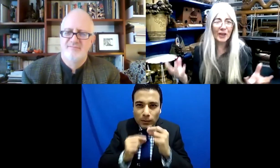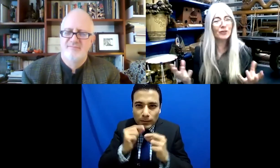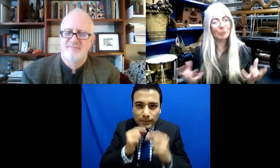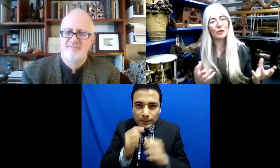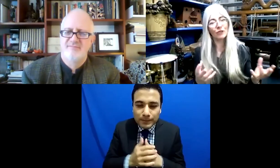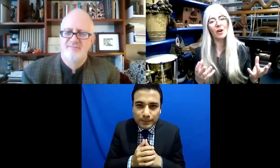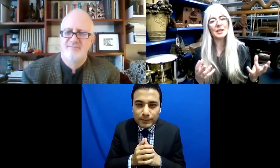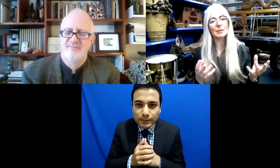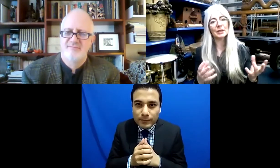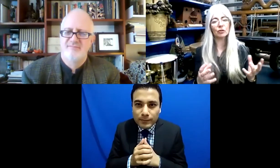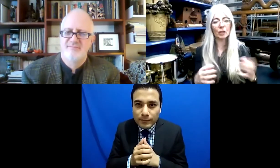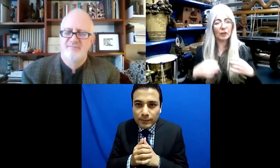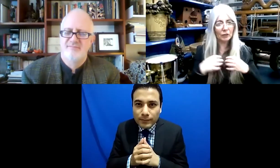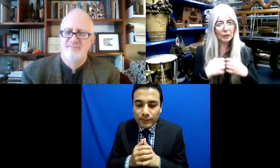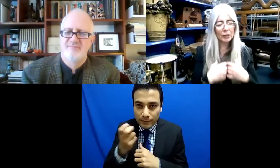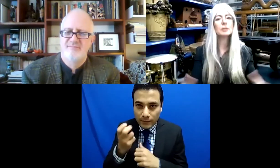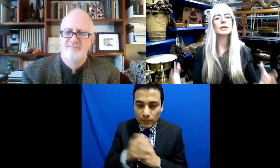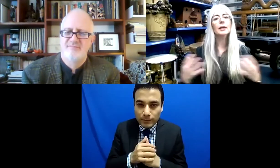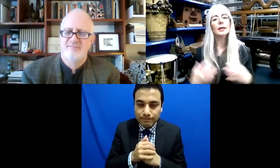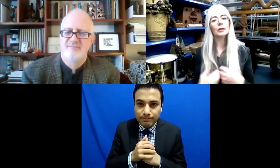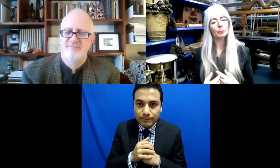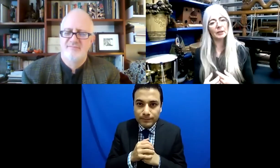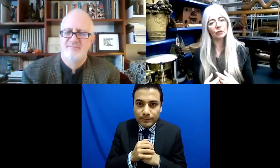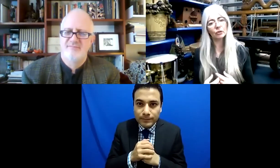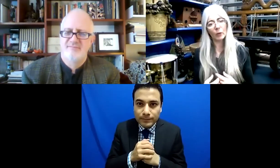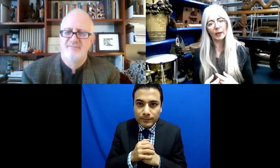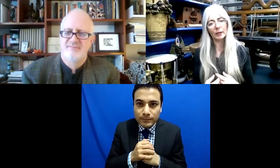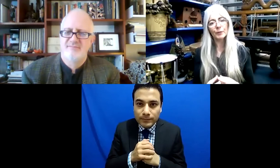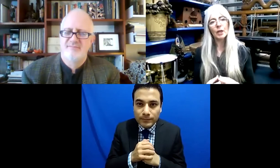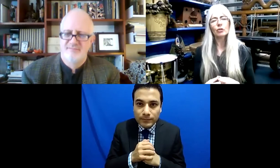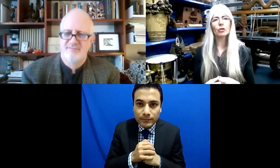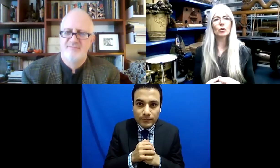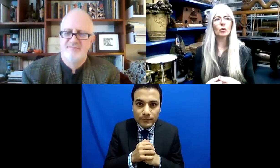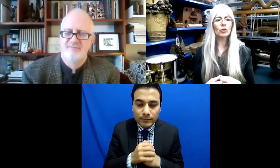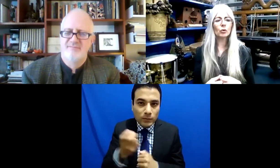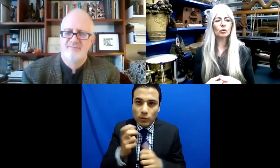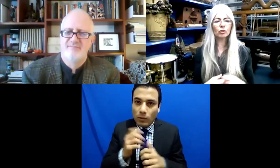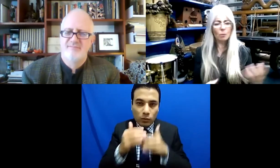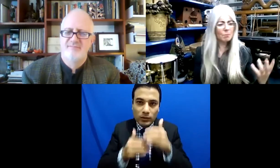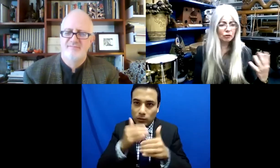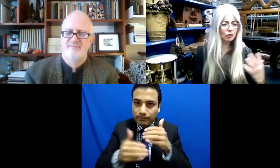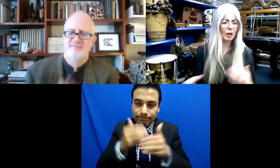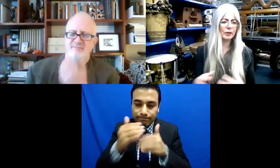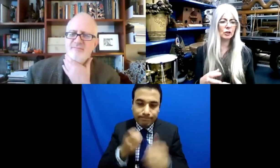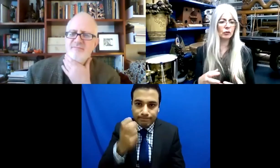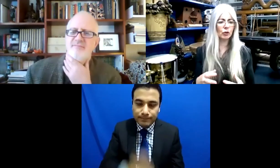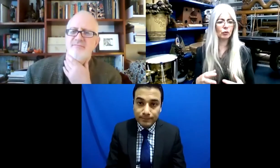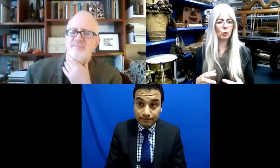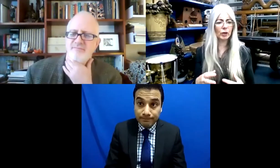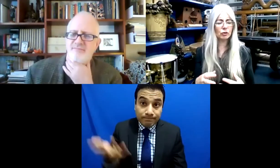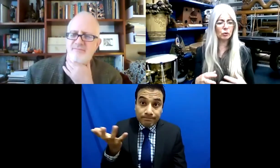crece y qué no. Y algunas tal vez no crecen y no hay problema. Pero es un proceso de aprendizaje también. Entonces